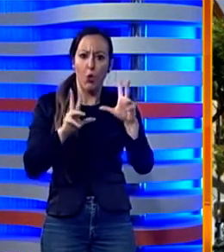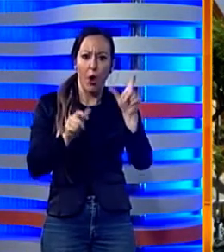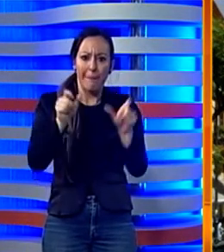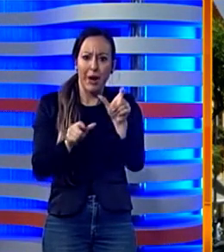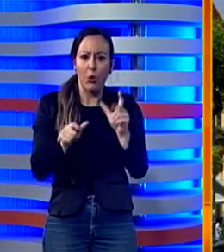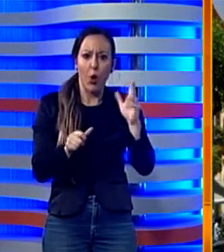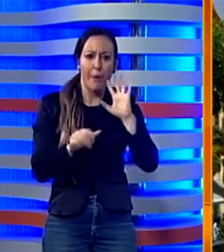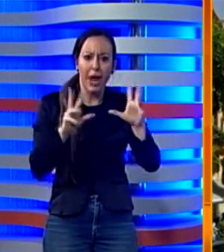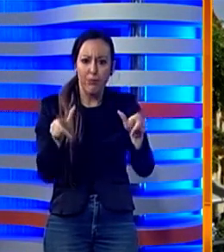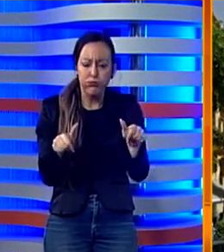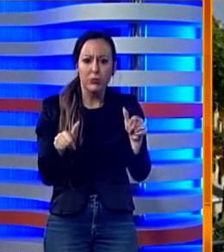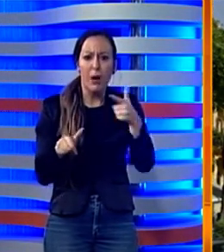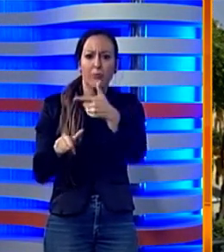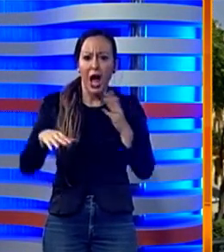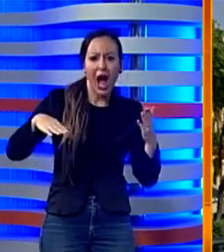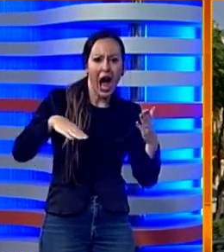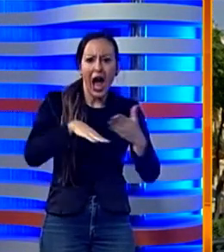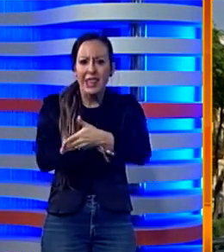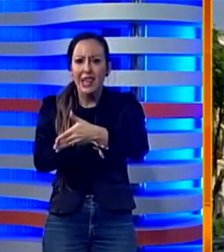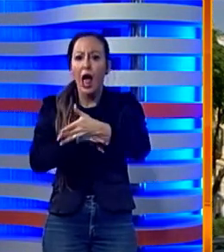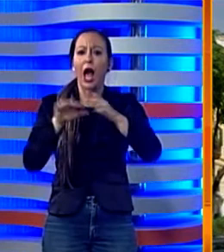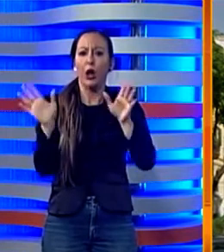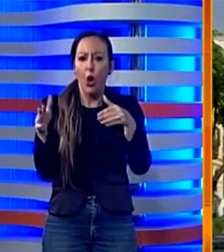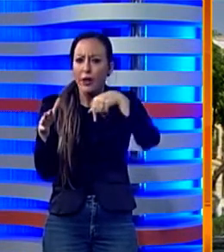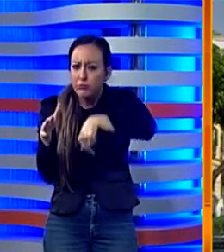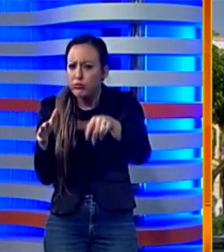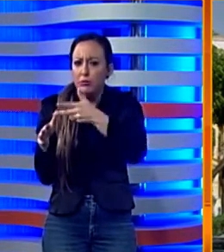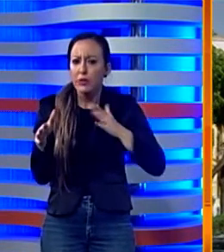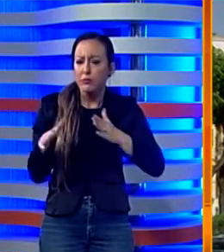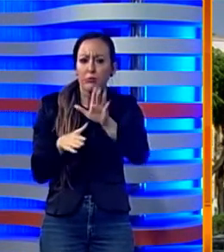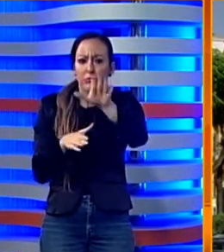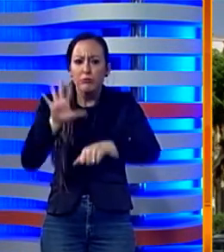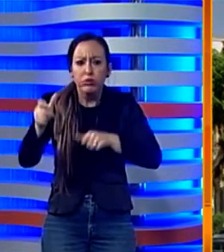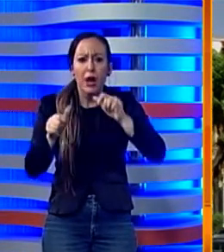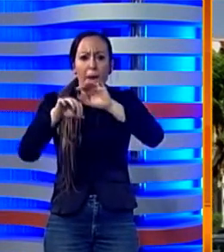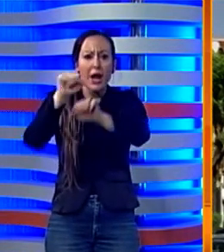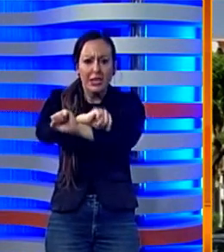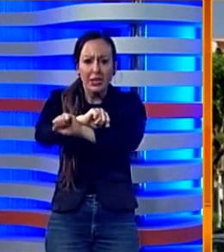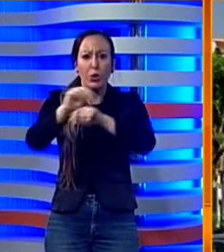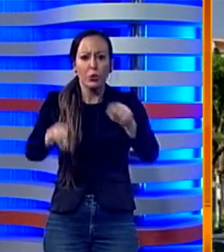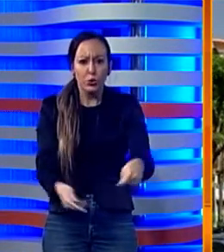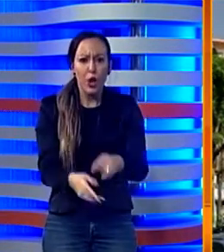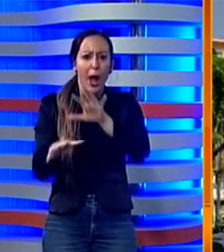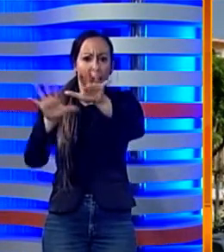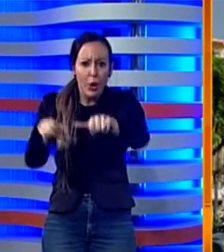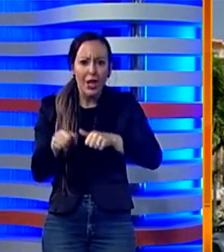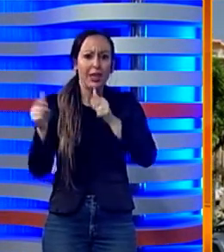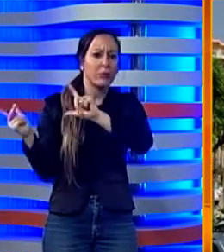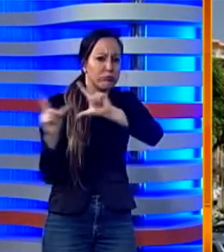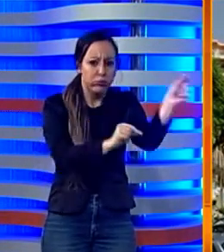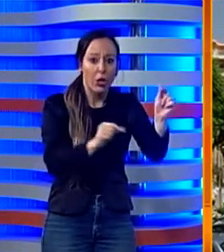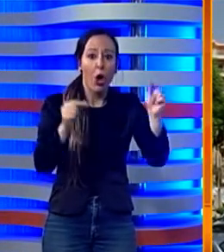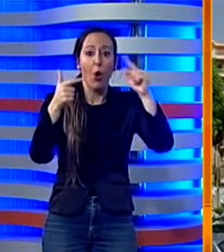sono entrati nel suo appartamento e l'hanno immobilizzato, legato mani e piedi,